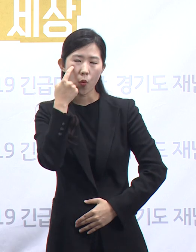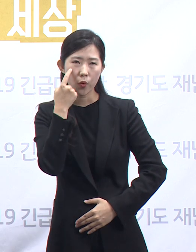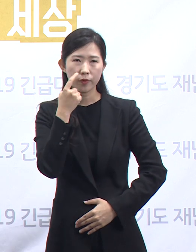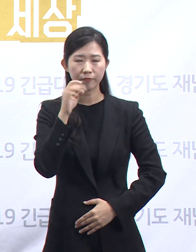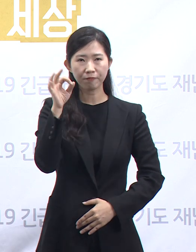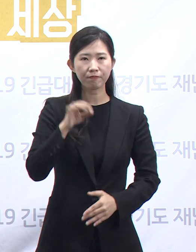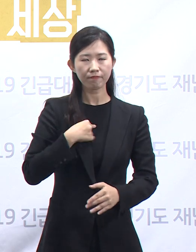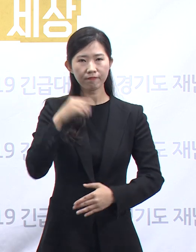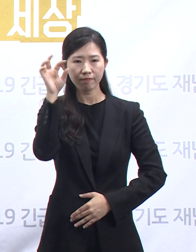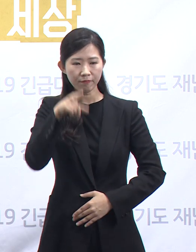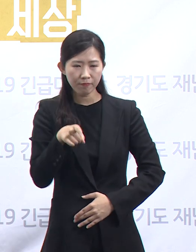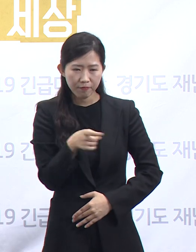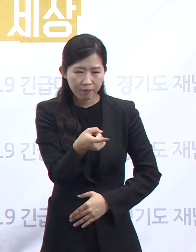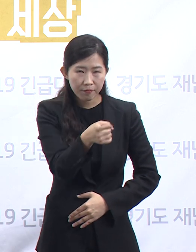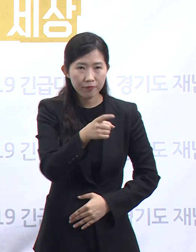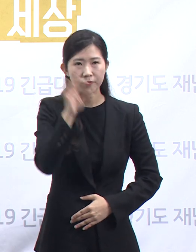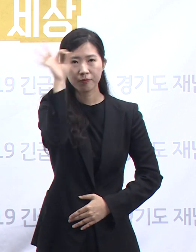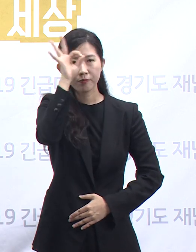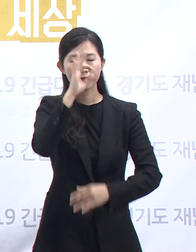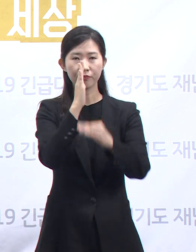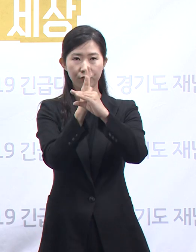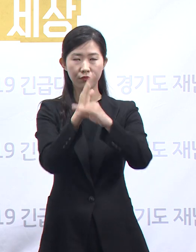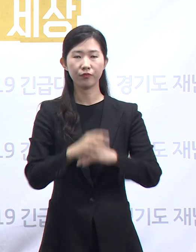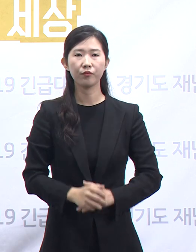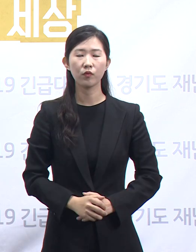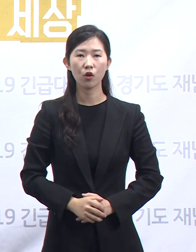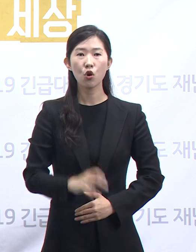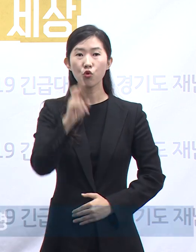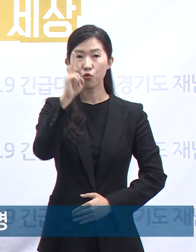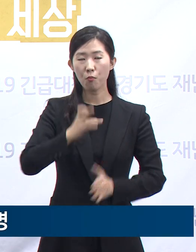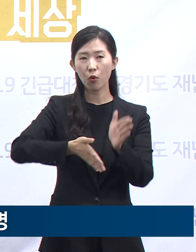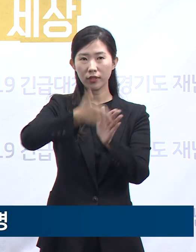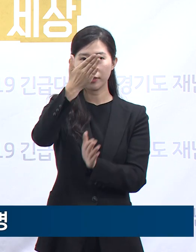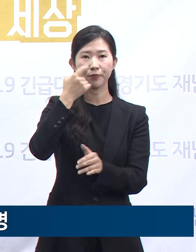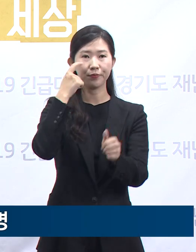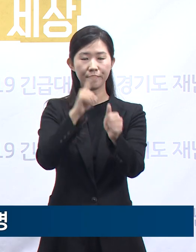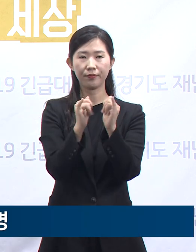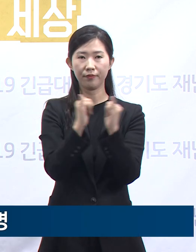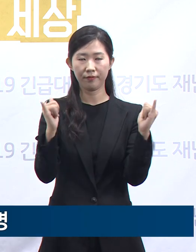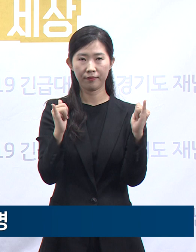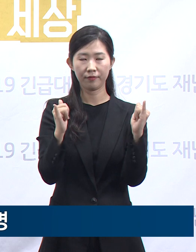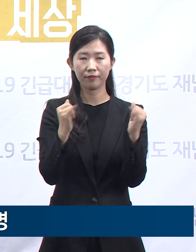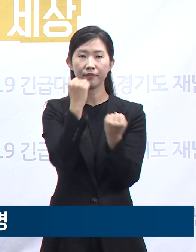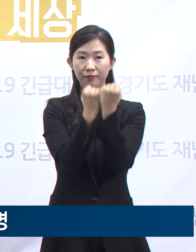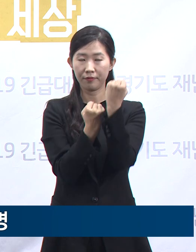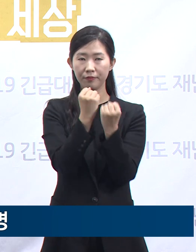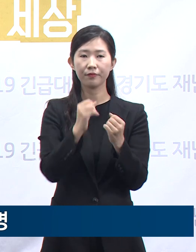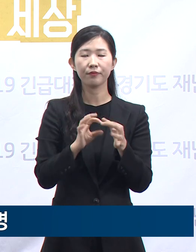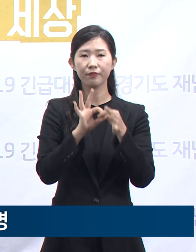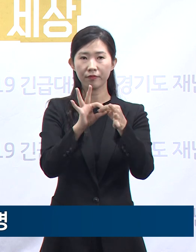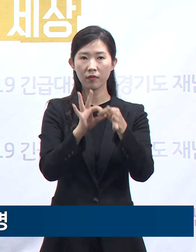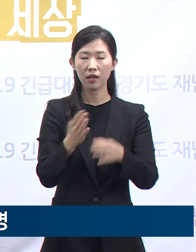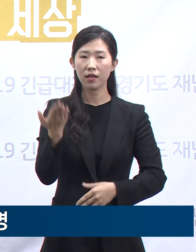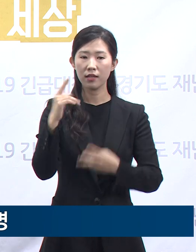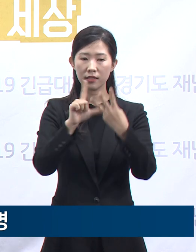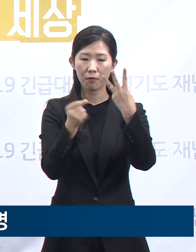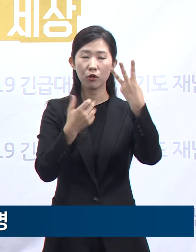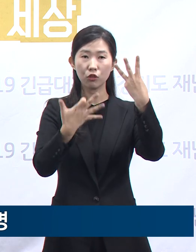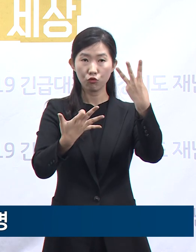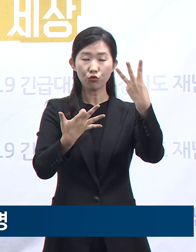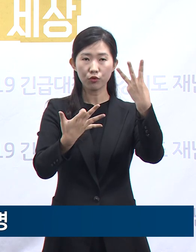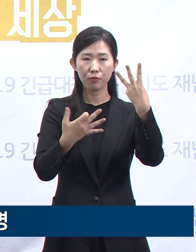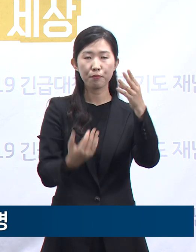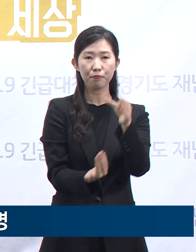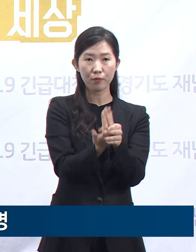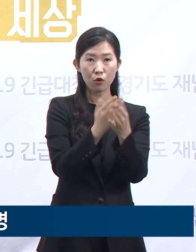군포시 효사랑 요양원 확진 상황을 말씀드리겠습니다. 3월 19일 첫 확진자 발생 이후 어제 8명이 추가되어